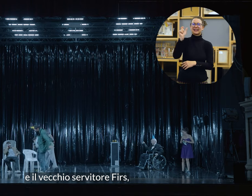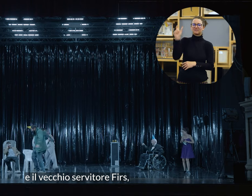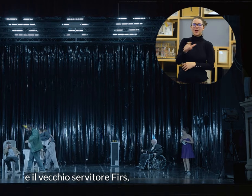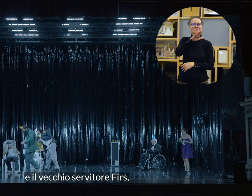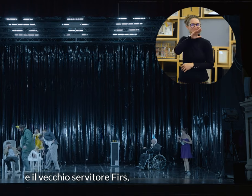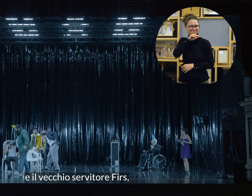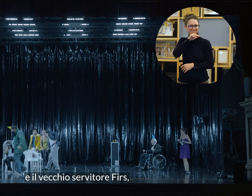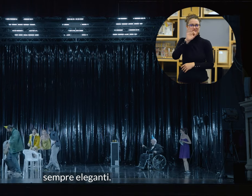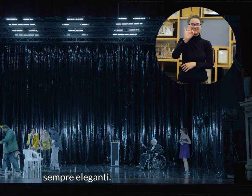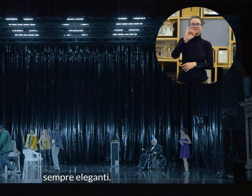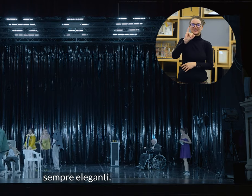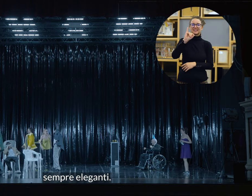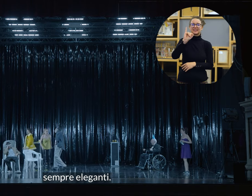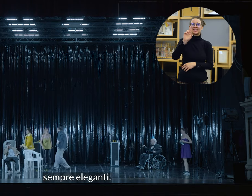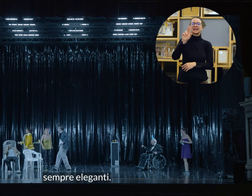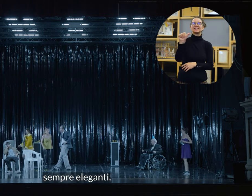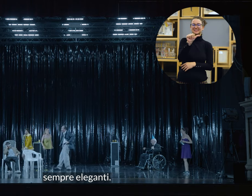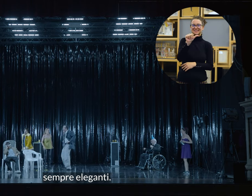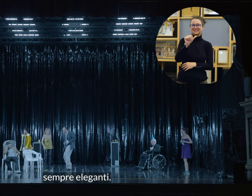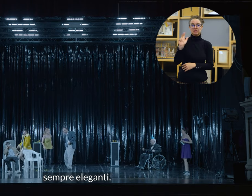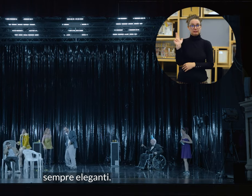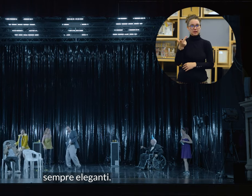Firs, sempre eleganti.